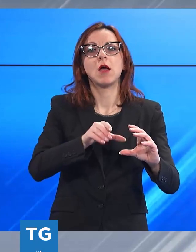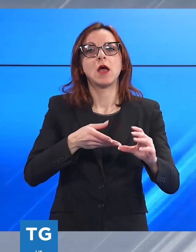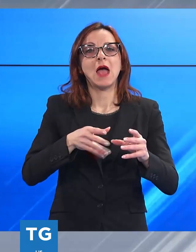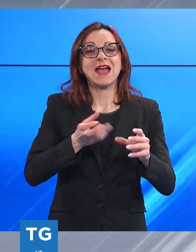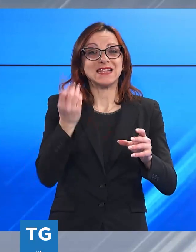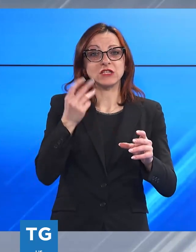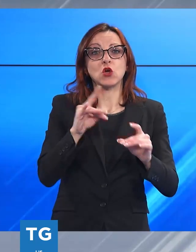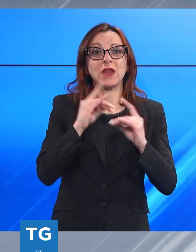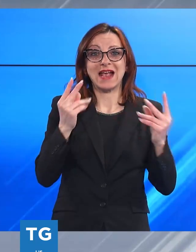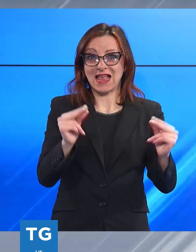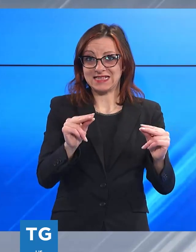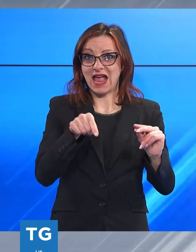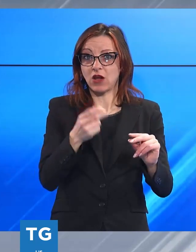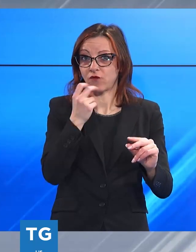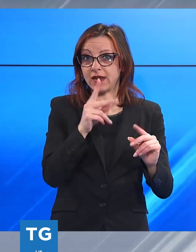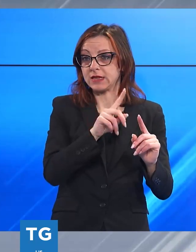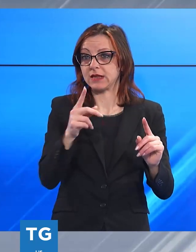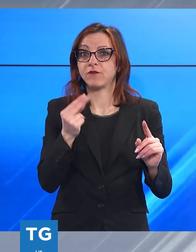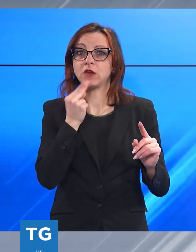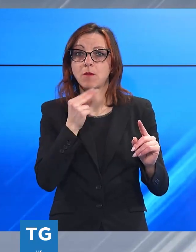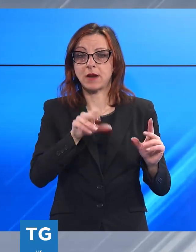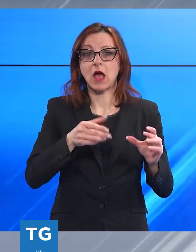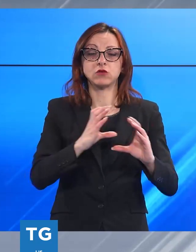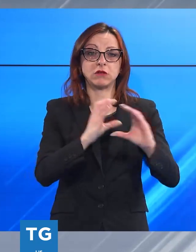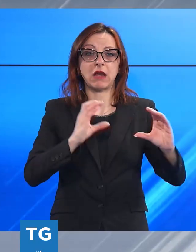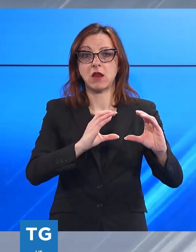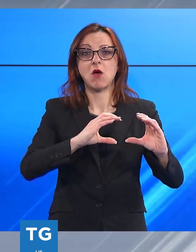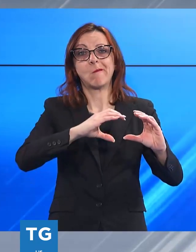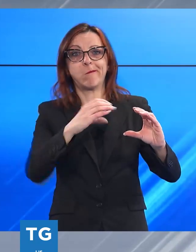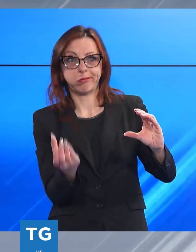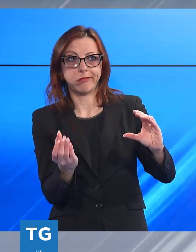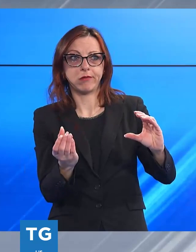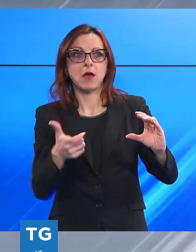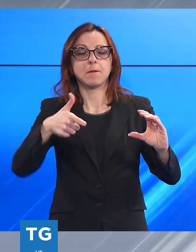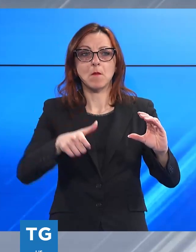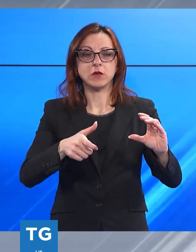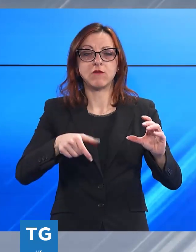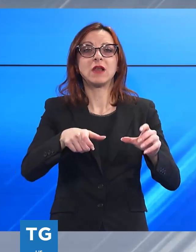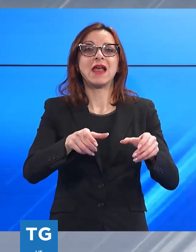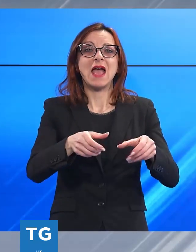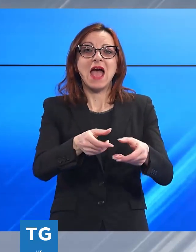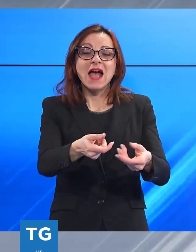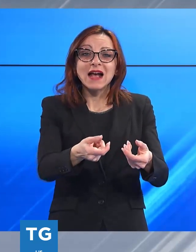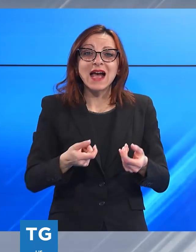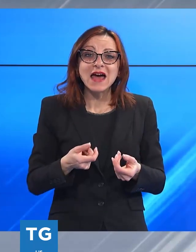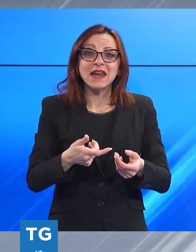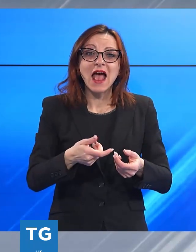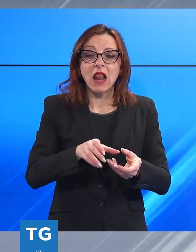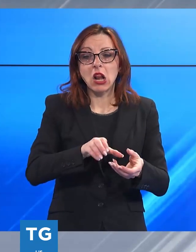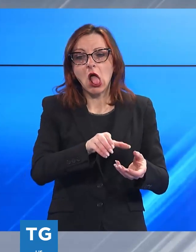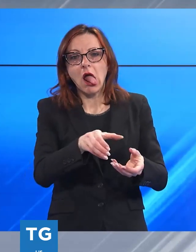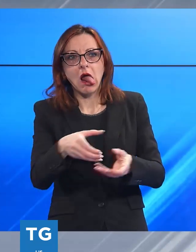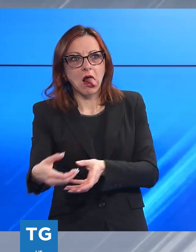linea tra Firenze e Prato. L'incidente sarebbe stato provocato dal cedimento dell'asse di un carrello che ha causato lo svio del treno.